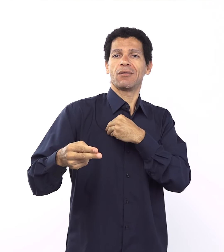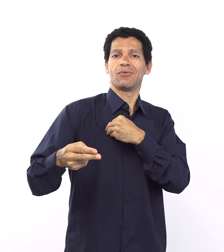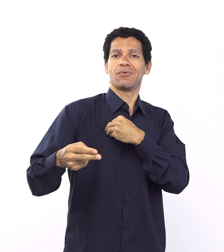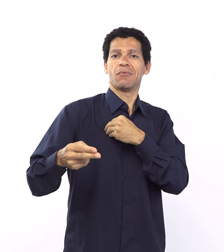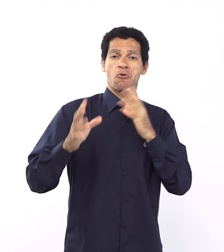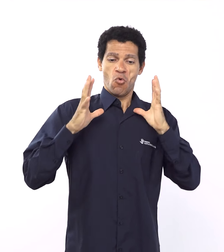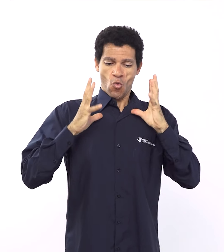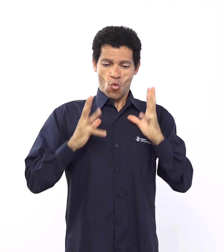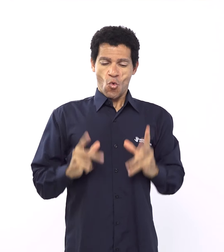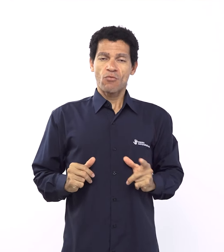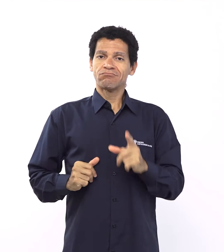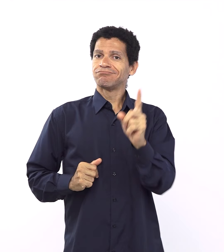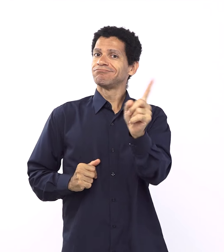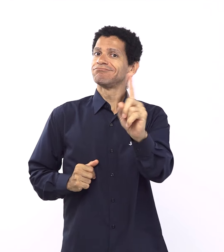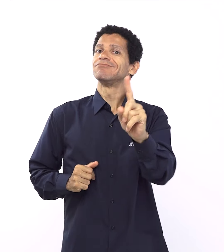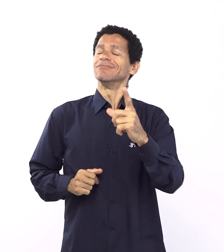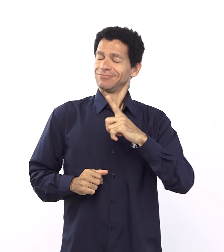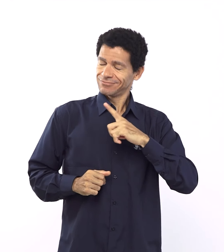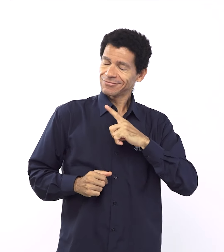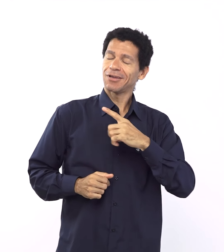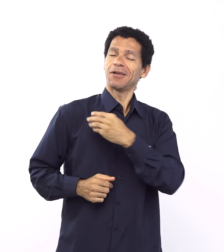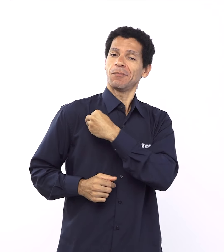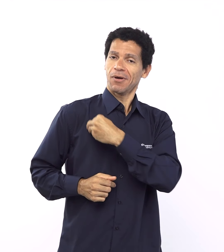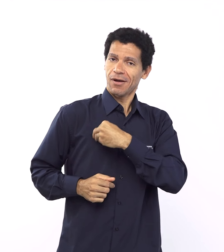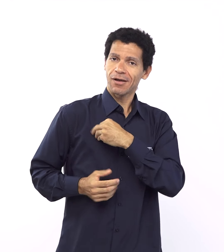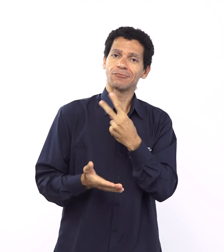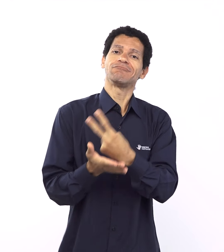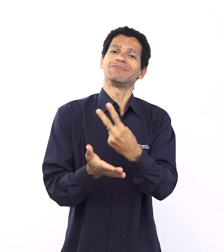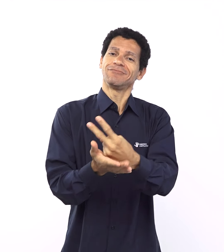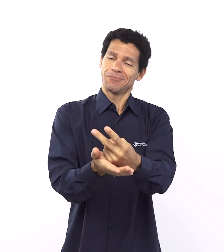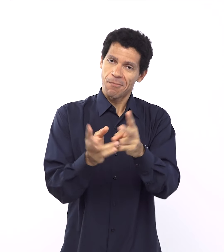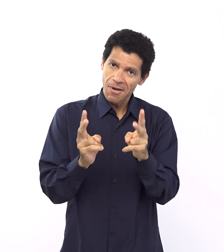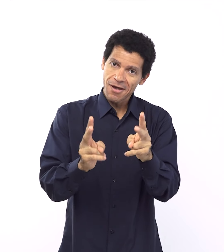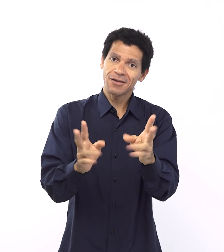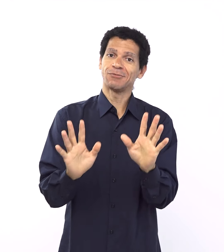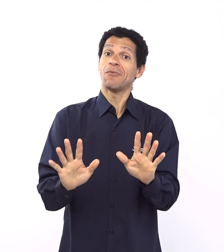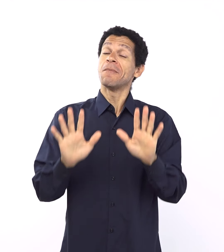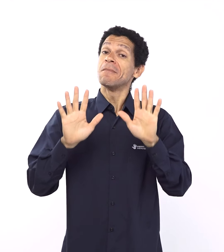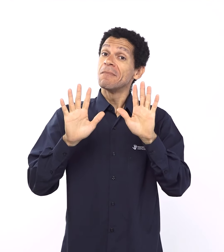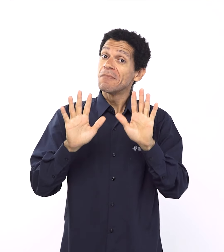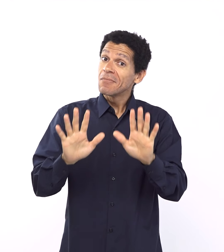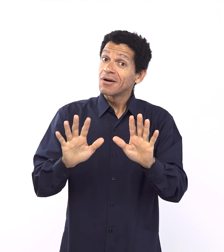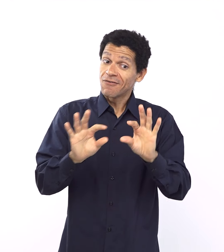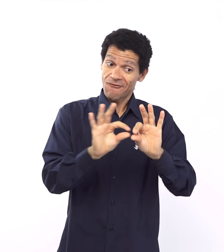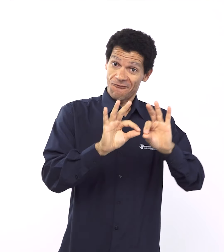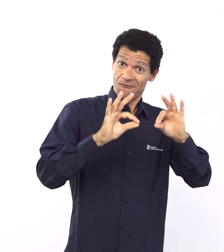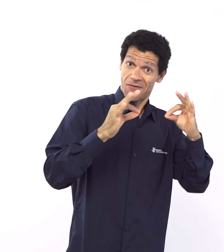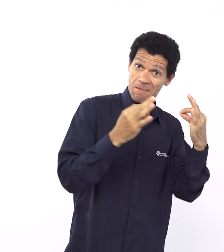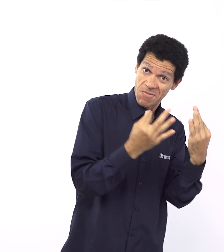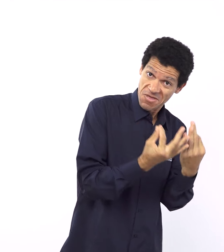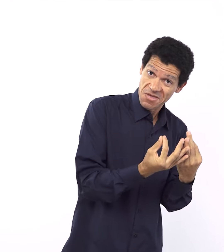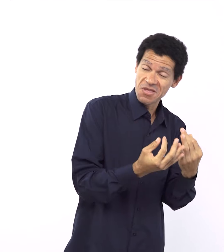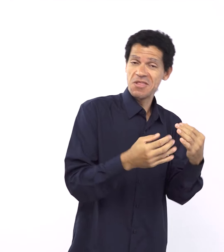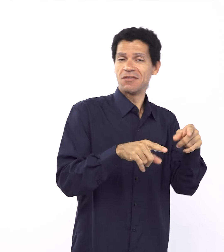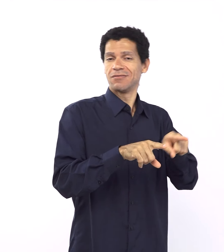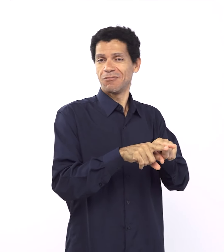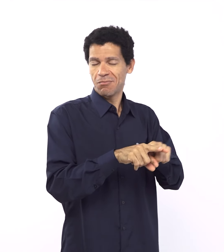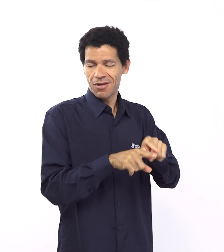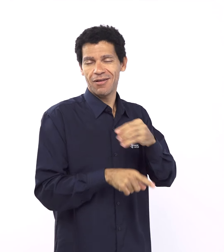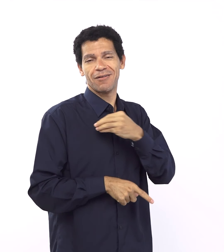não havia ali nenhuma condição comportamental, moral, ética, de conduta de